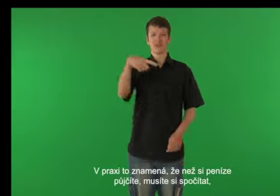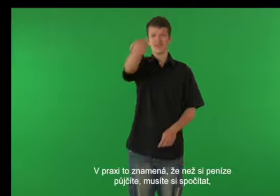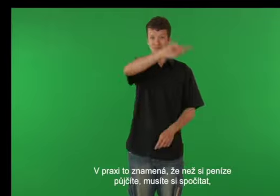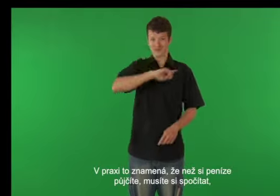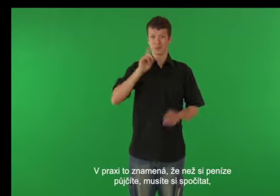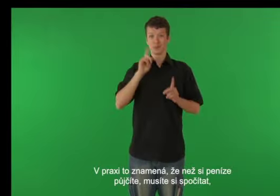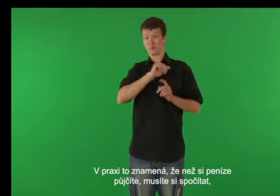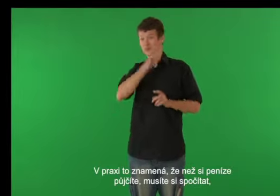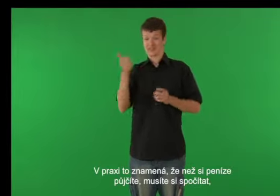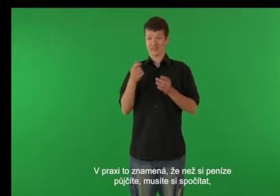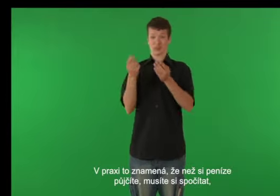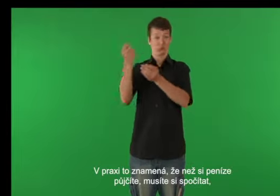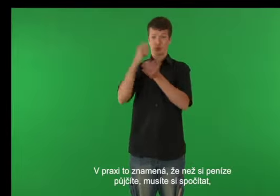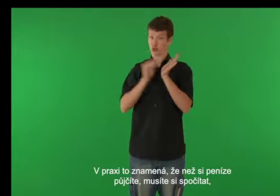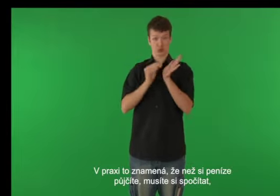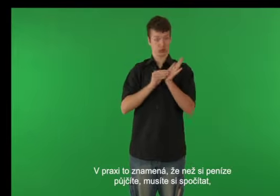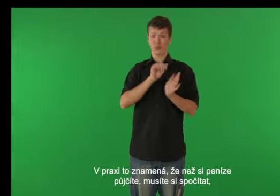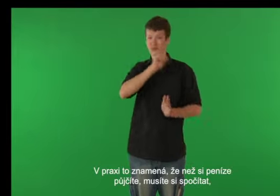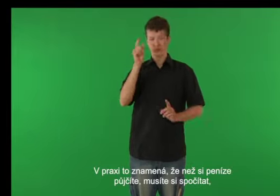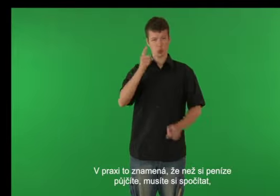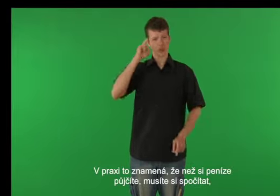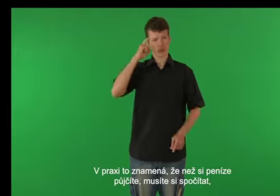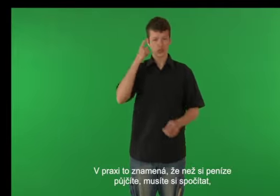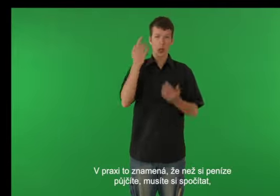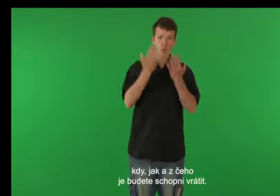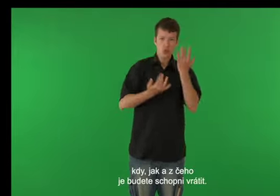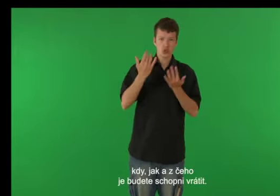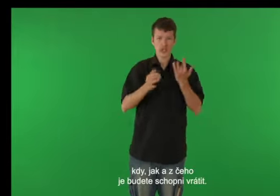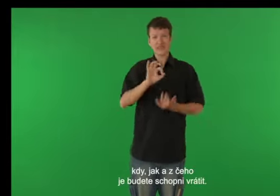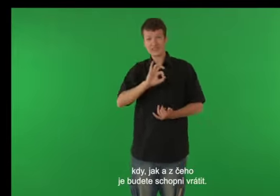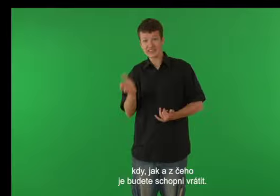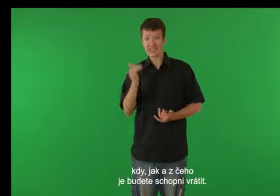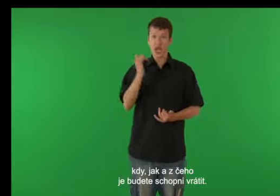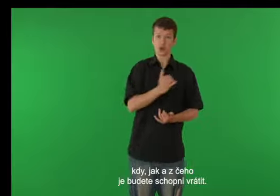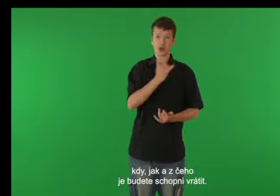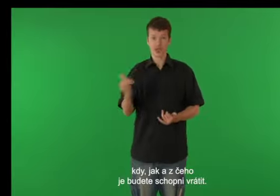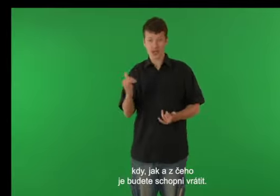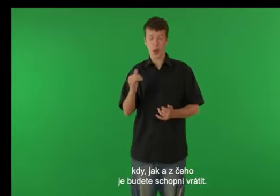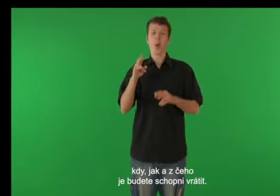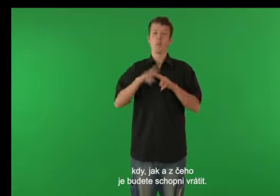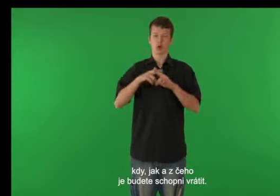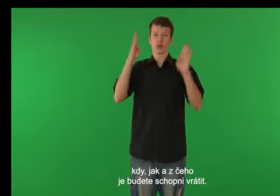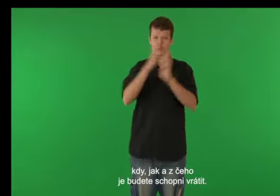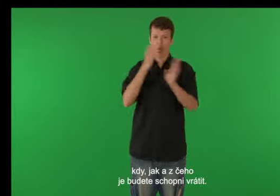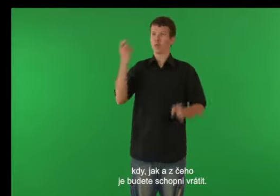V praxi to znamená, že než si peníze půjčíte, musíte si spočítat, kdy,